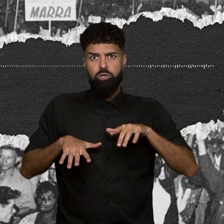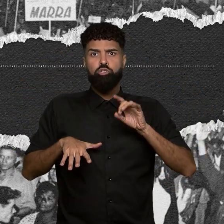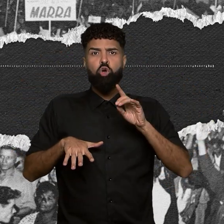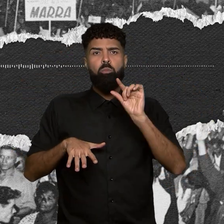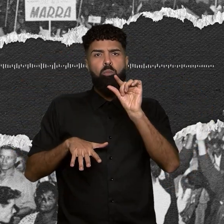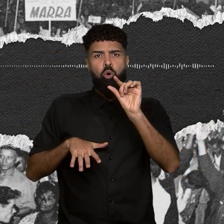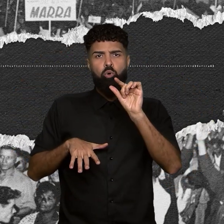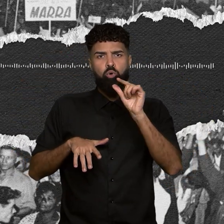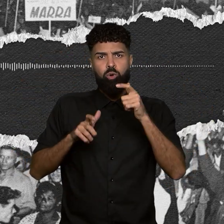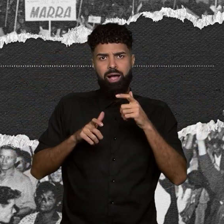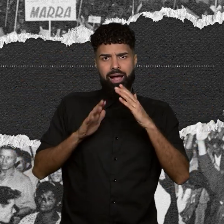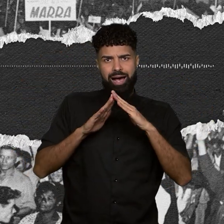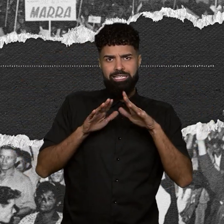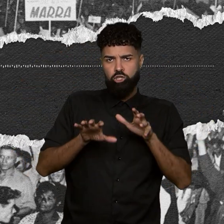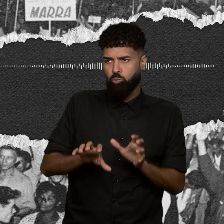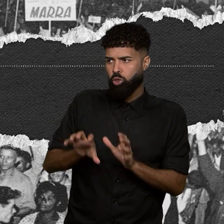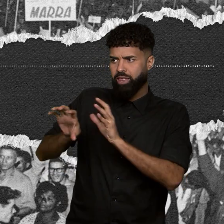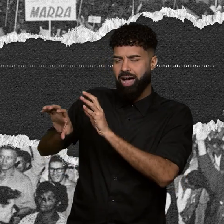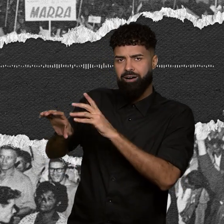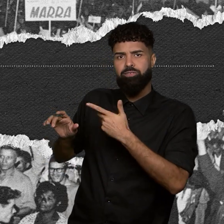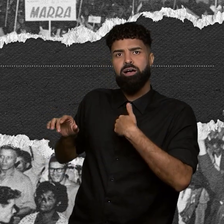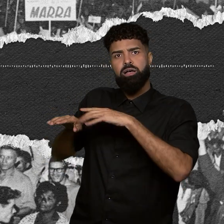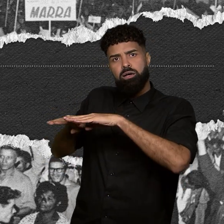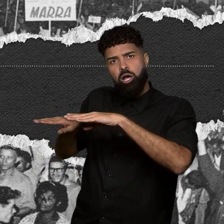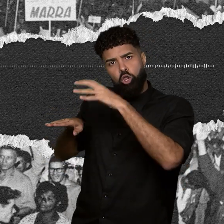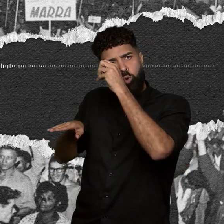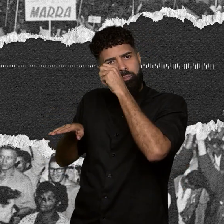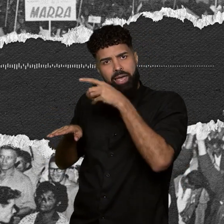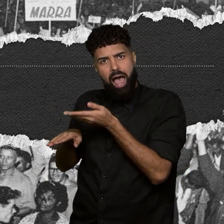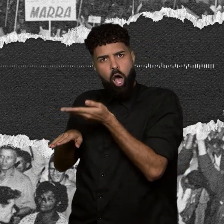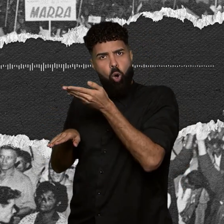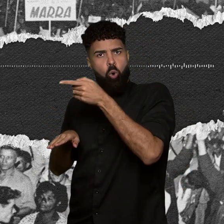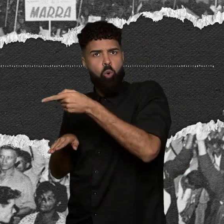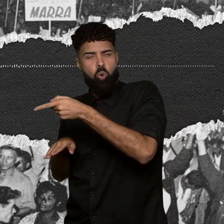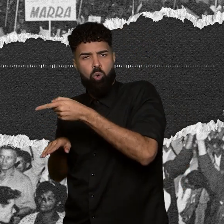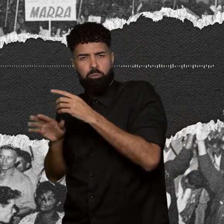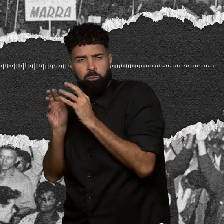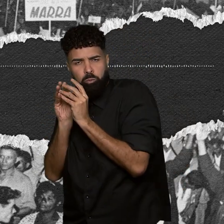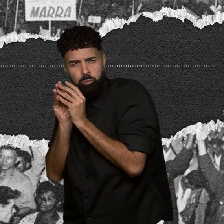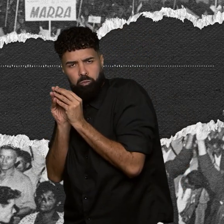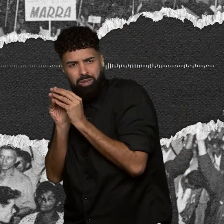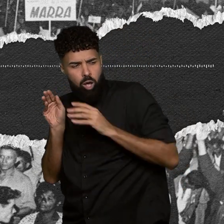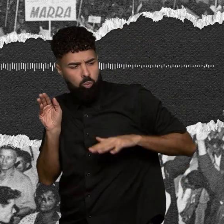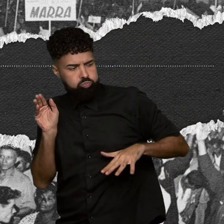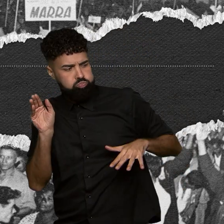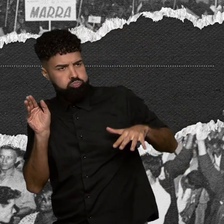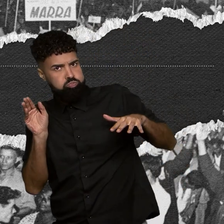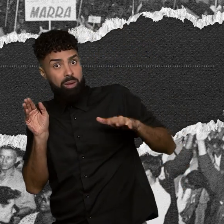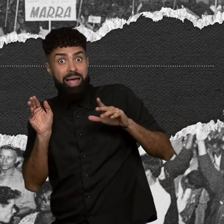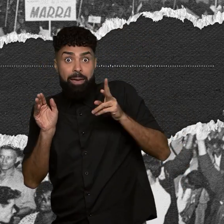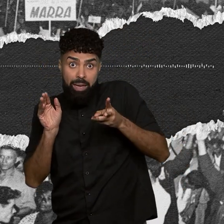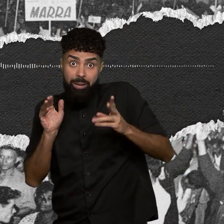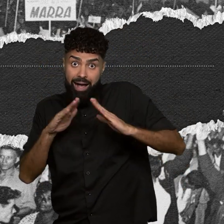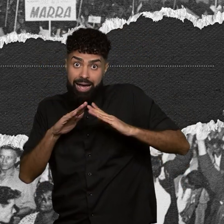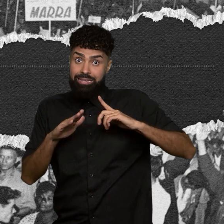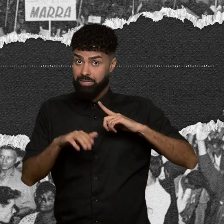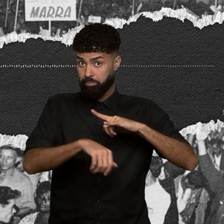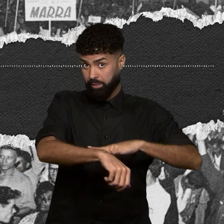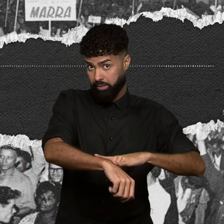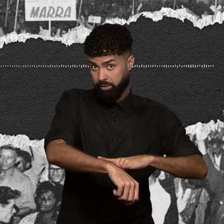que a gente botava móveis e dormia todo mundo lá, muito alto. Só que, nesta mesma casa, tinha banheiro. Percebe? A gente não tinha